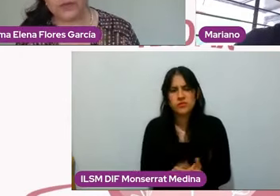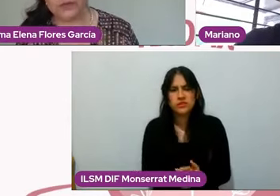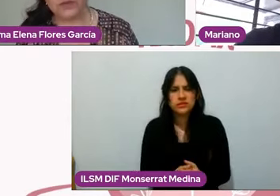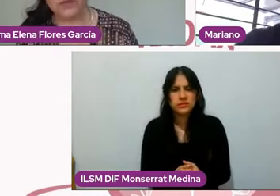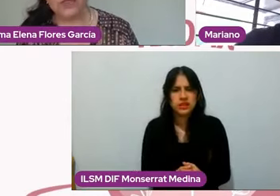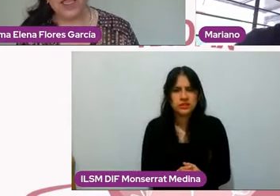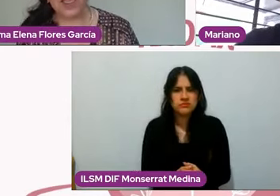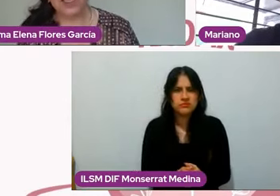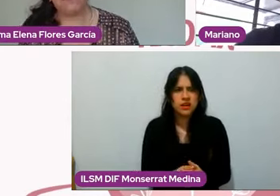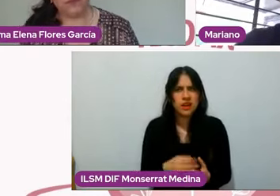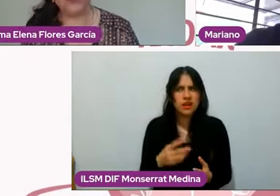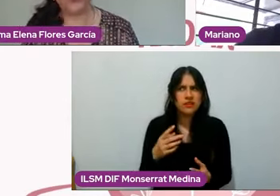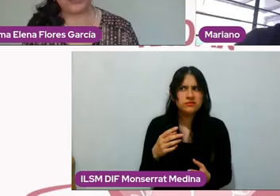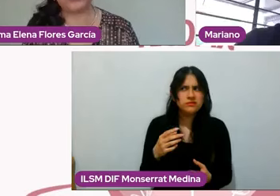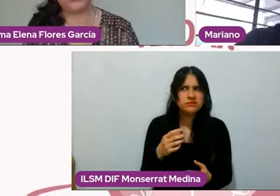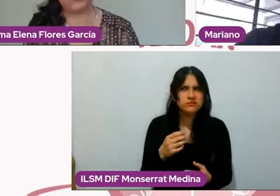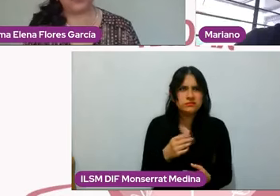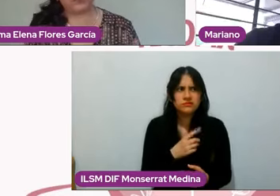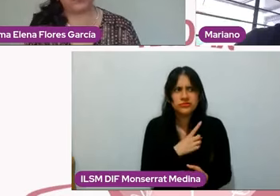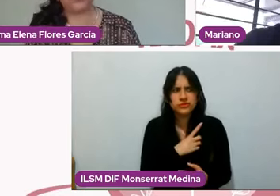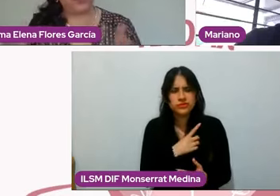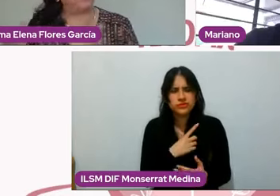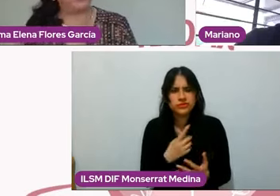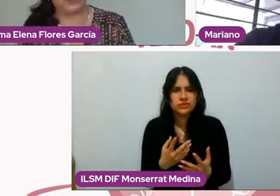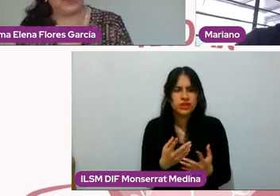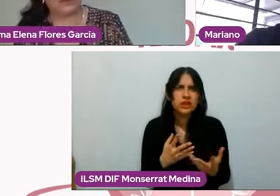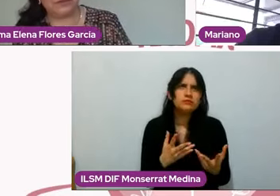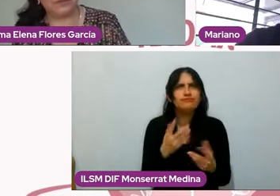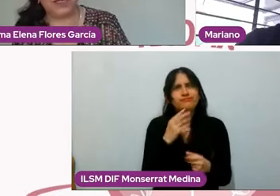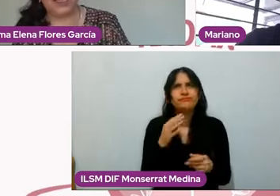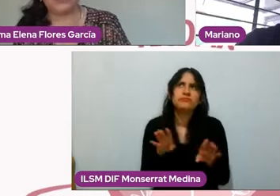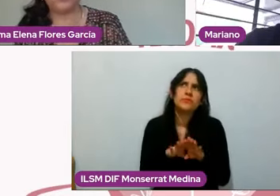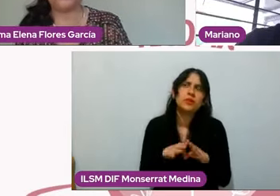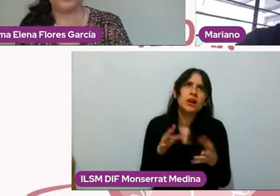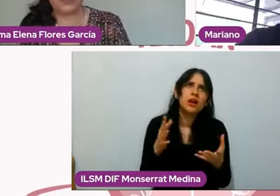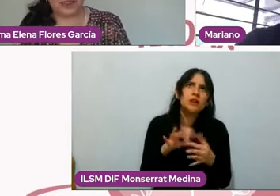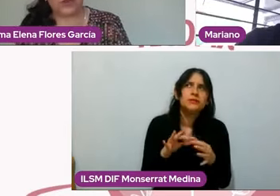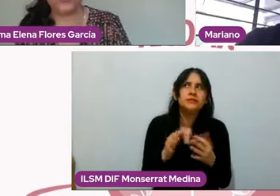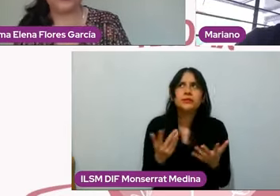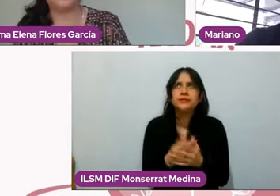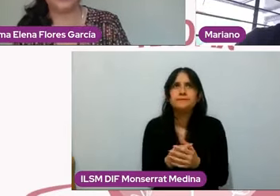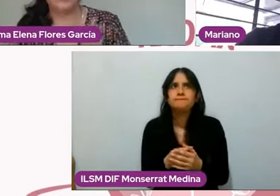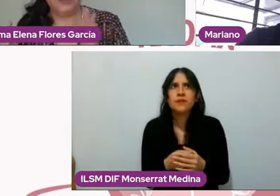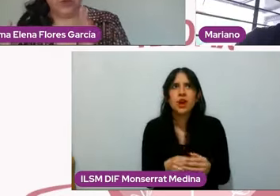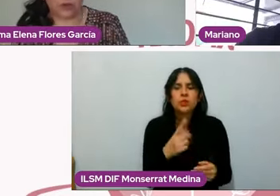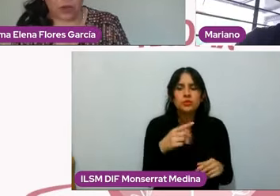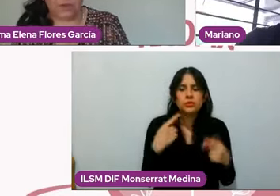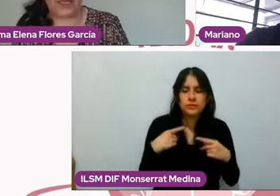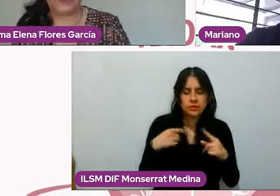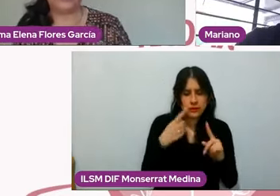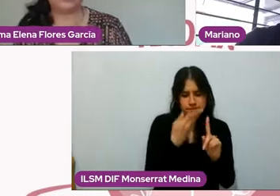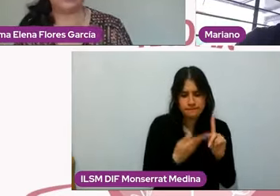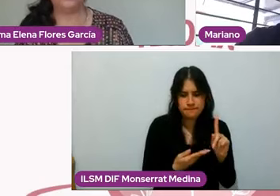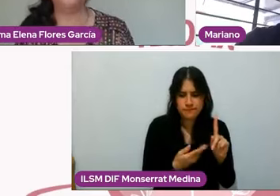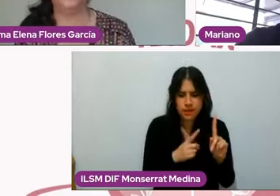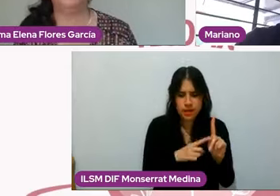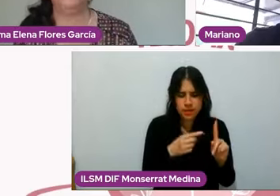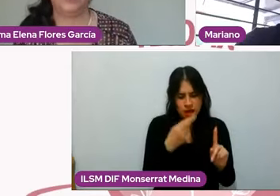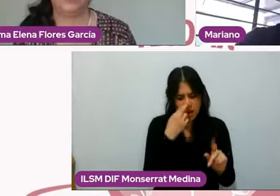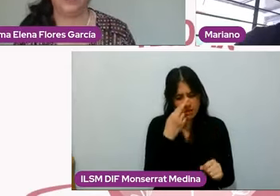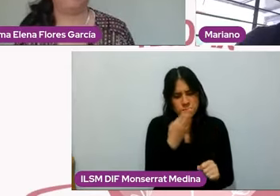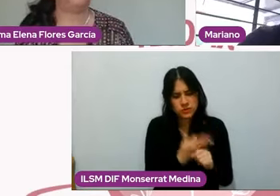lado, ¿no?, funciona, es decir, cuando solamente una de las personas hace conciencia, toma esta